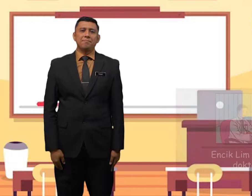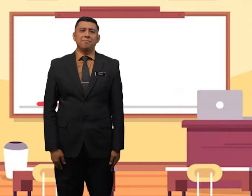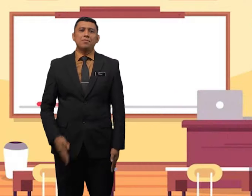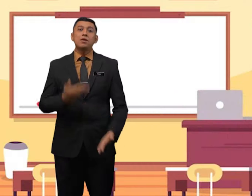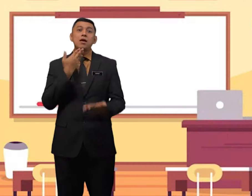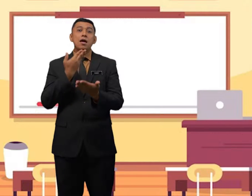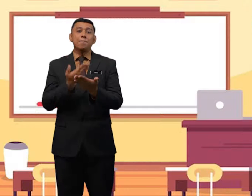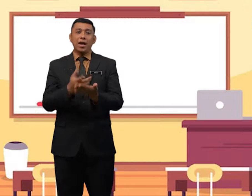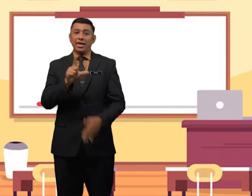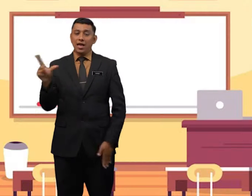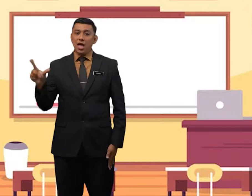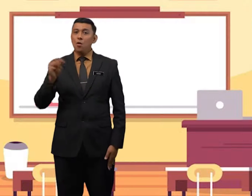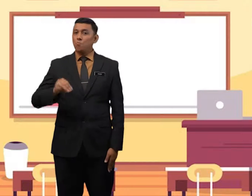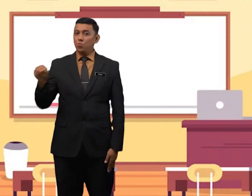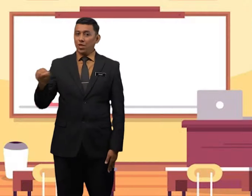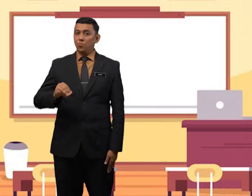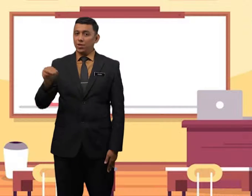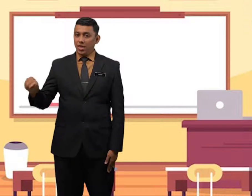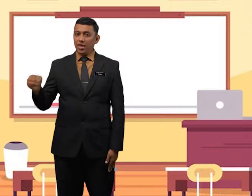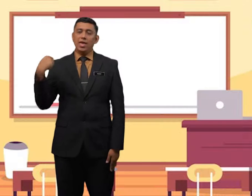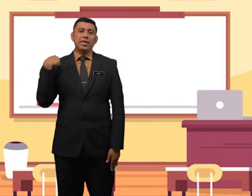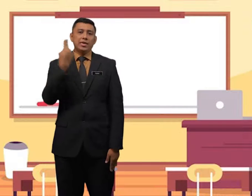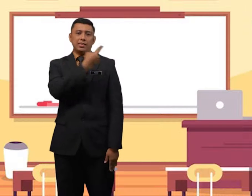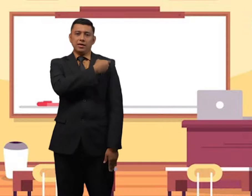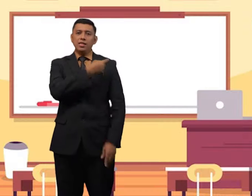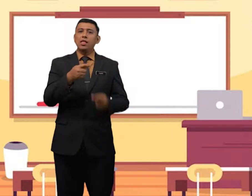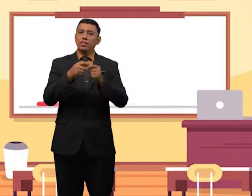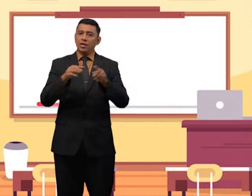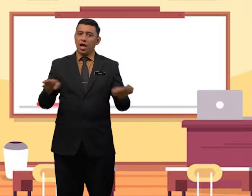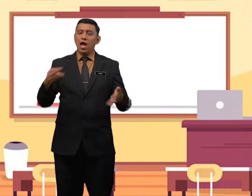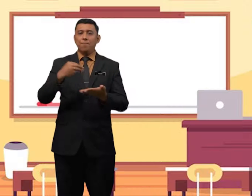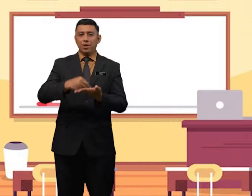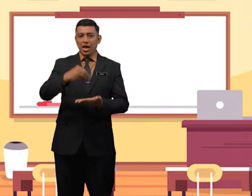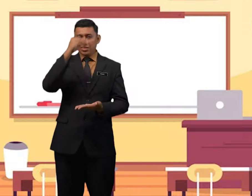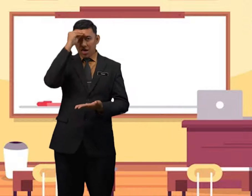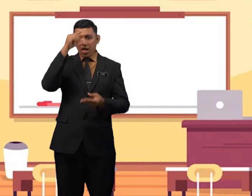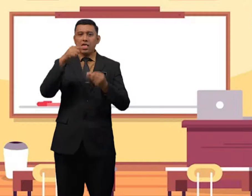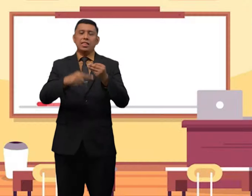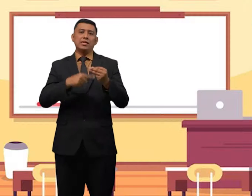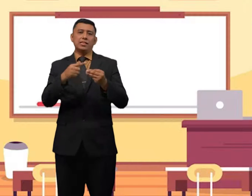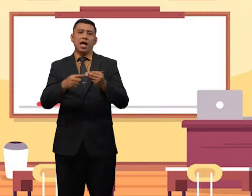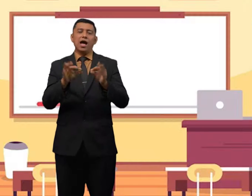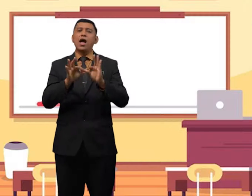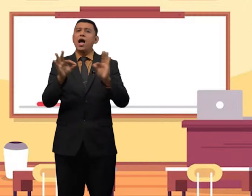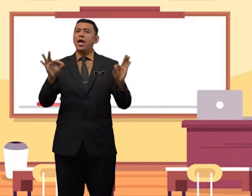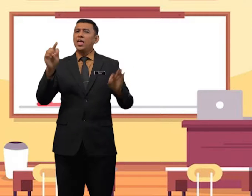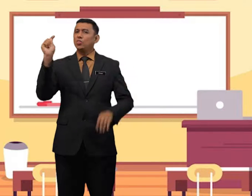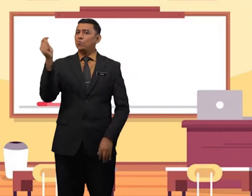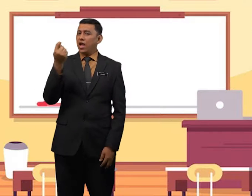tunggal. Baiklah, murid-murid, kita telah belajar tentang ayat tunggal.